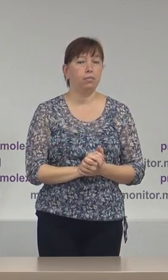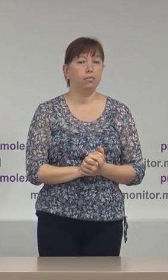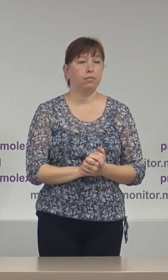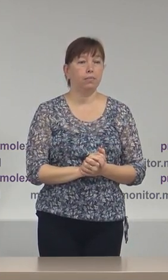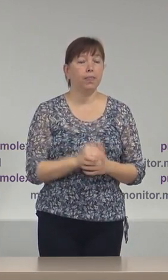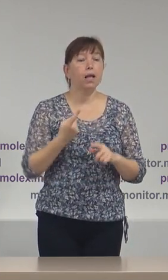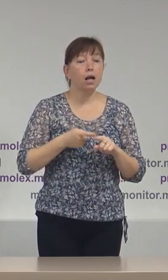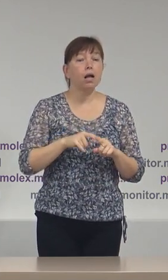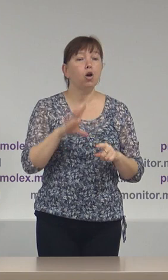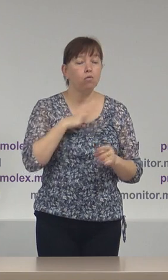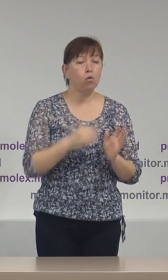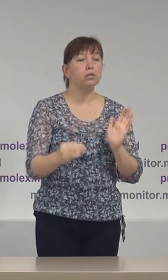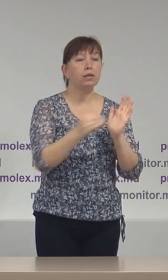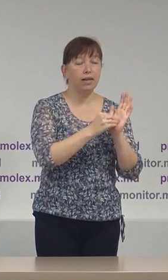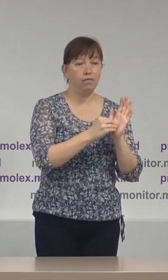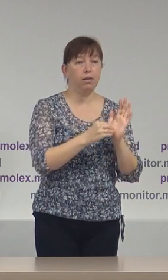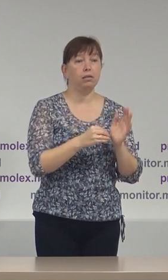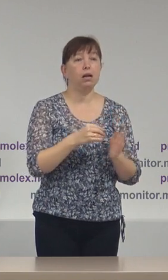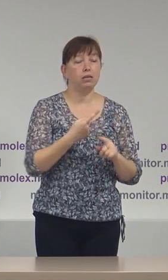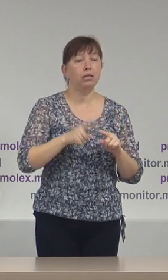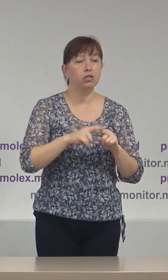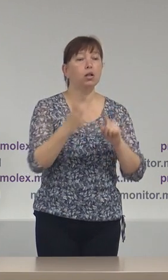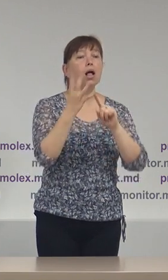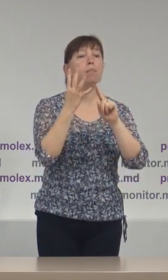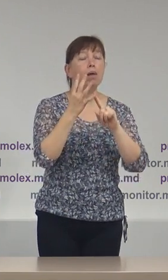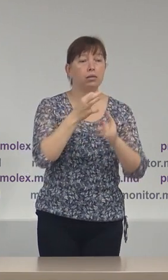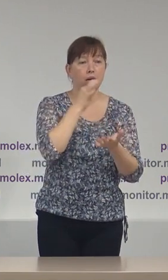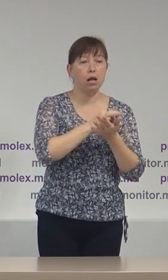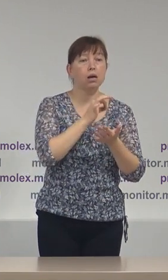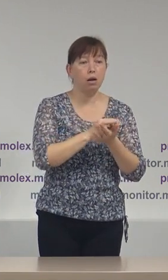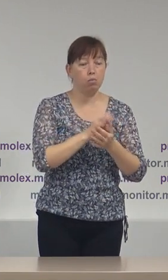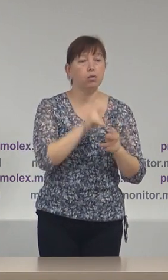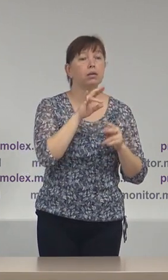care au fost reflectate în cel de-al patrulea raport de monitorizare